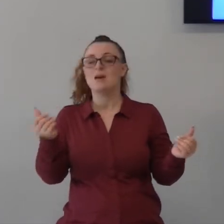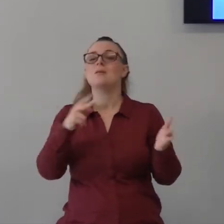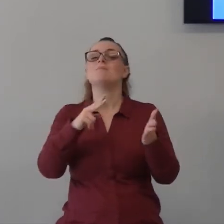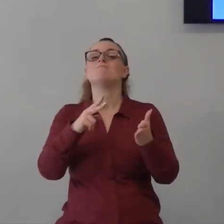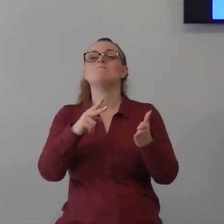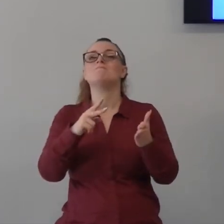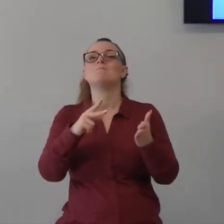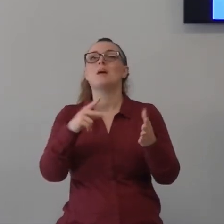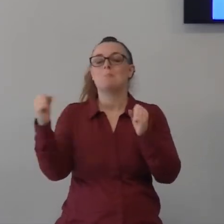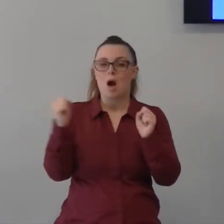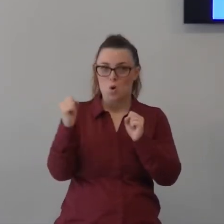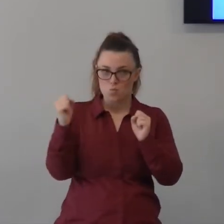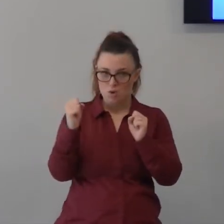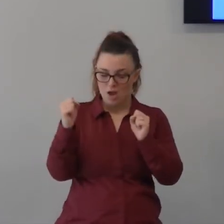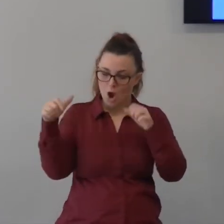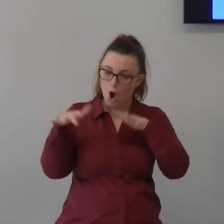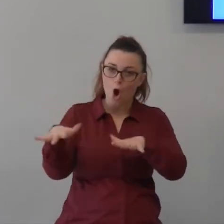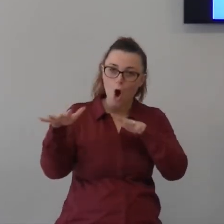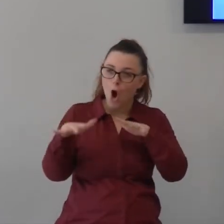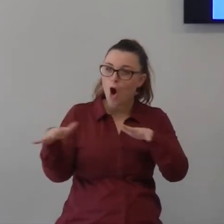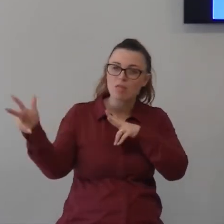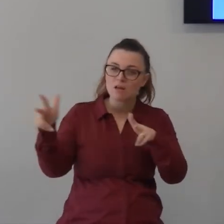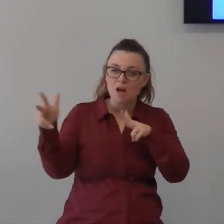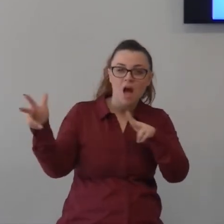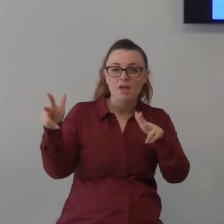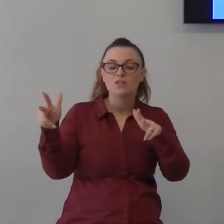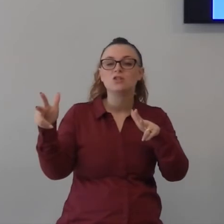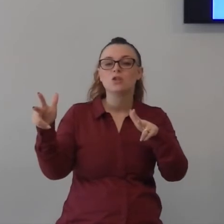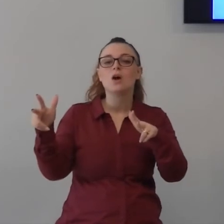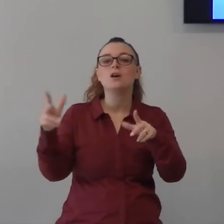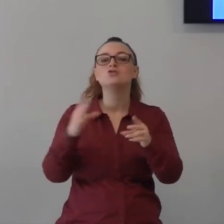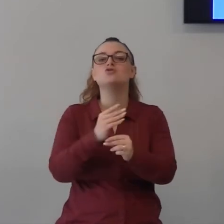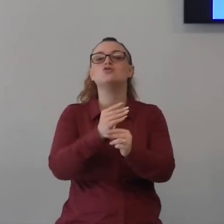di darti conforto ma è di darti una vita nuova